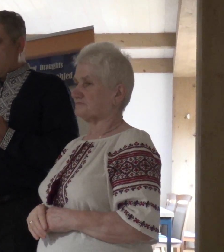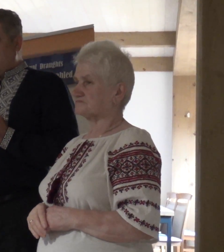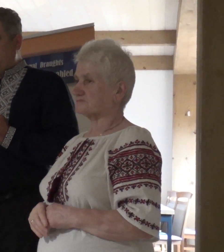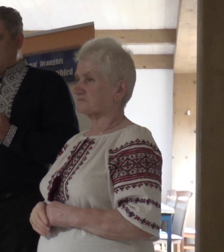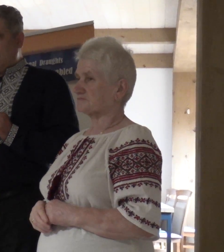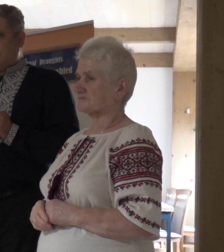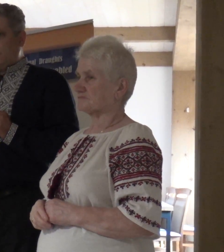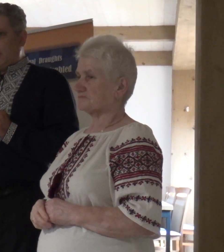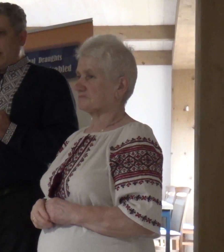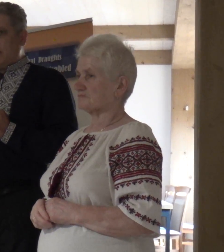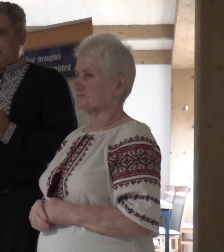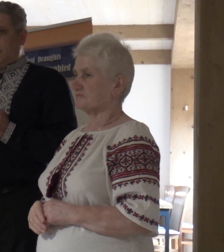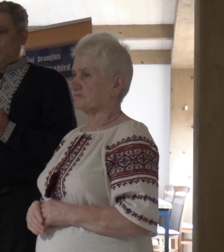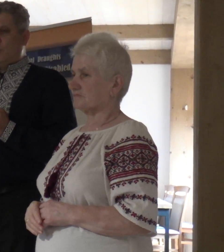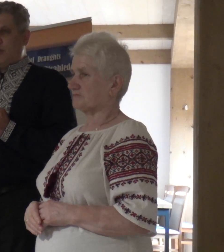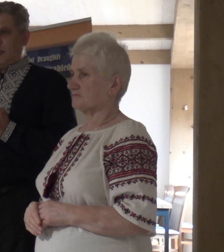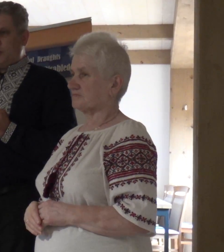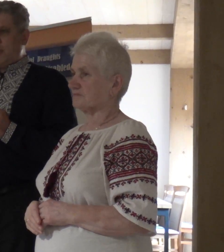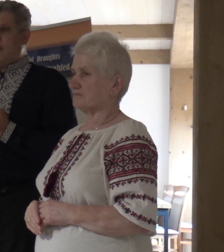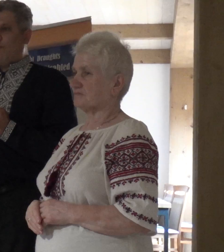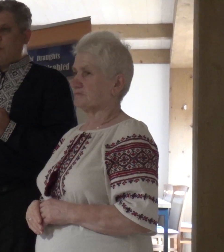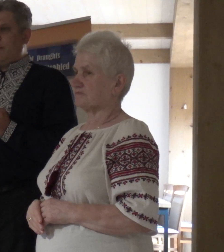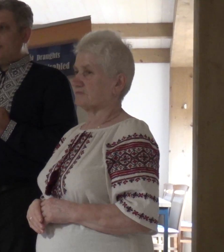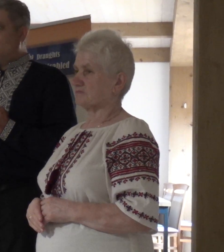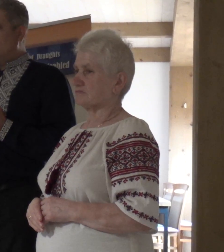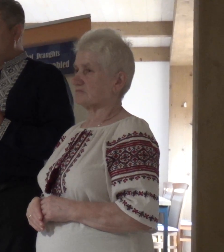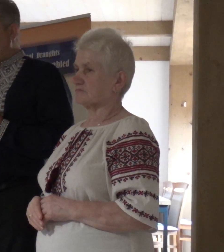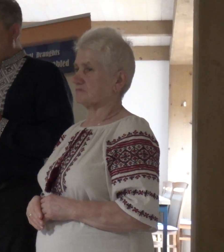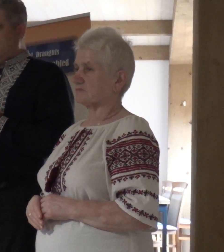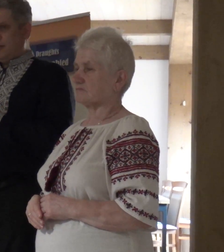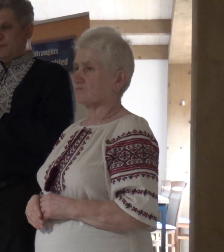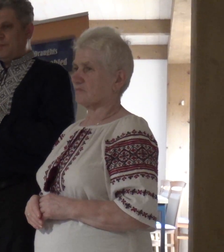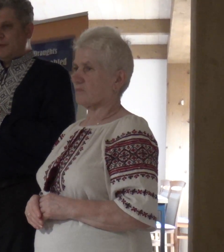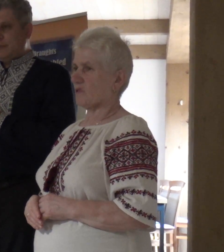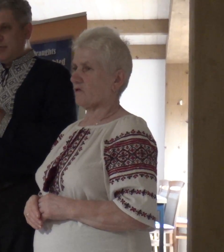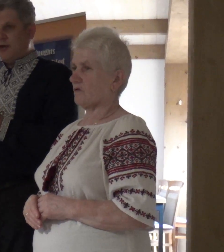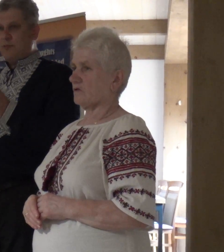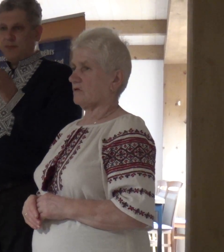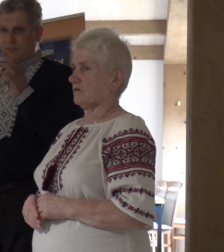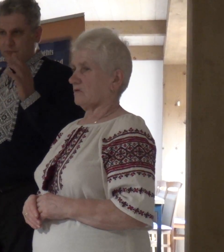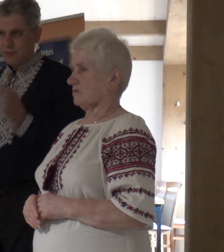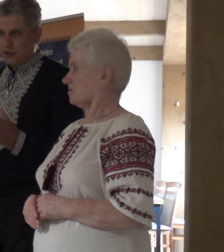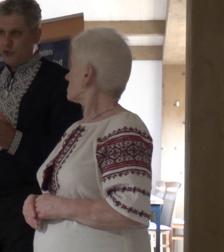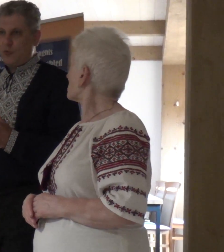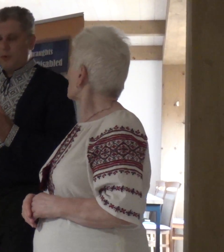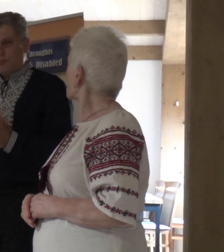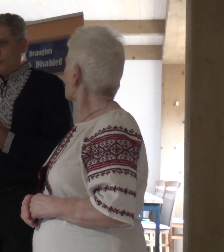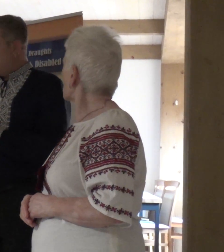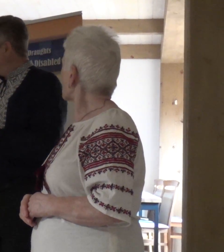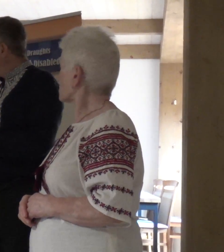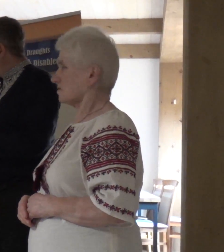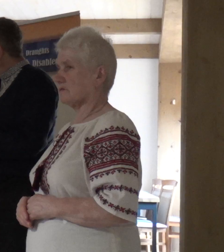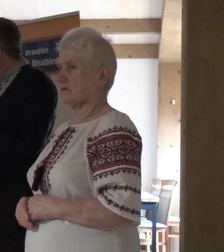te architekturne rozwiązania w porządku z stichiami. Sniegą, dżdą,